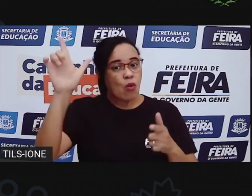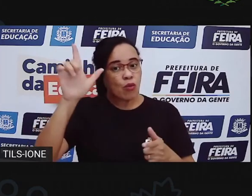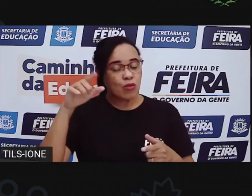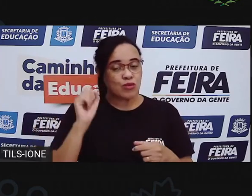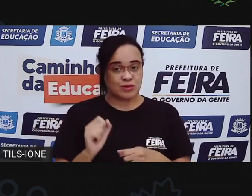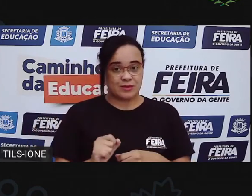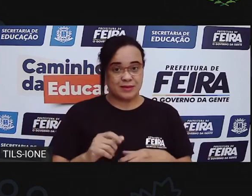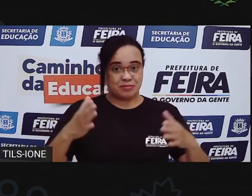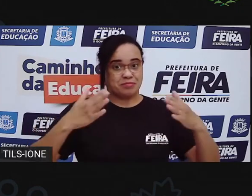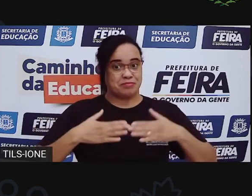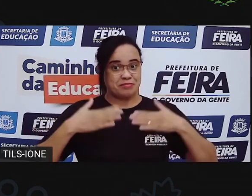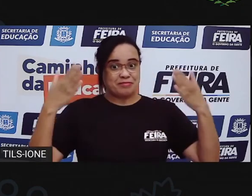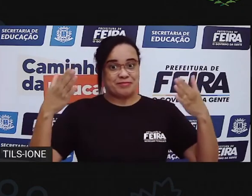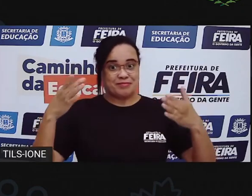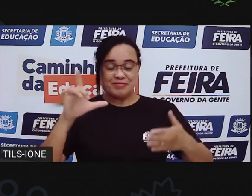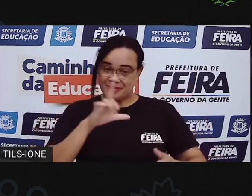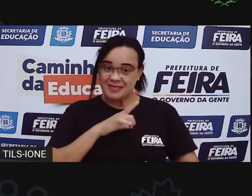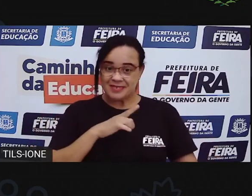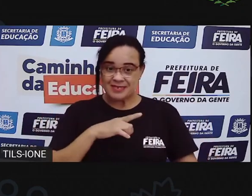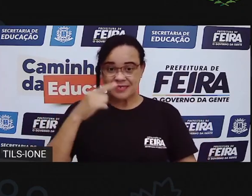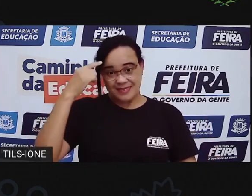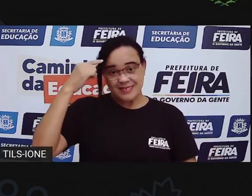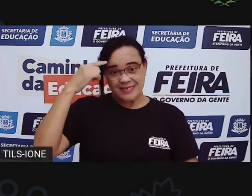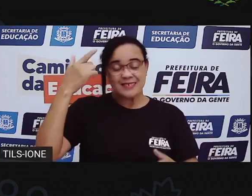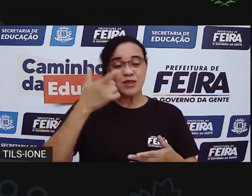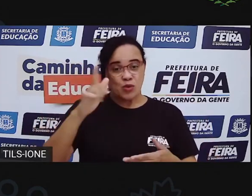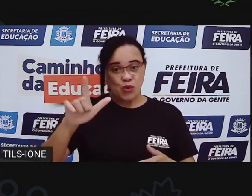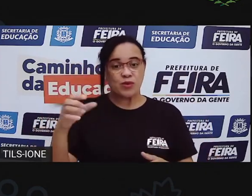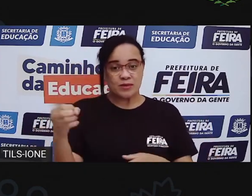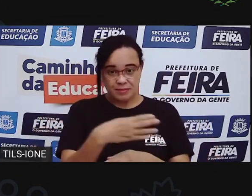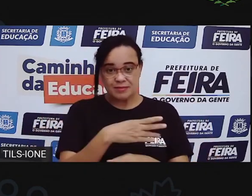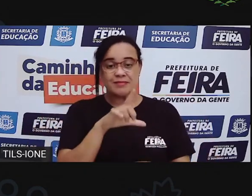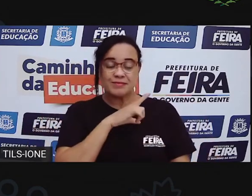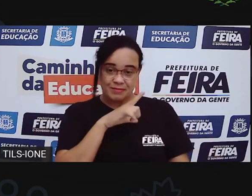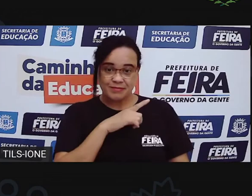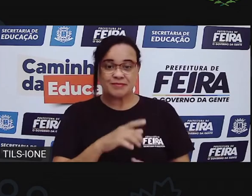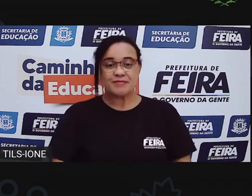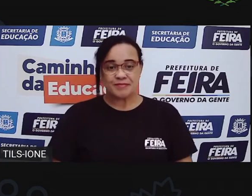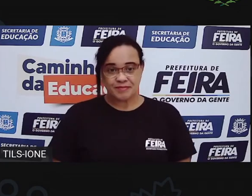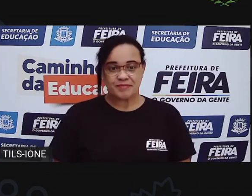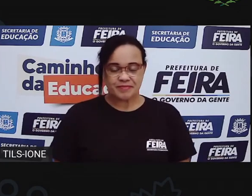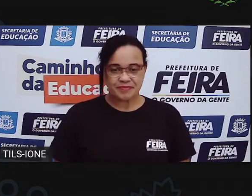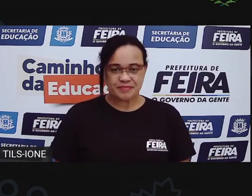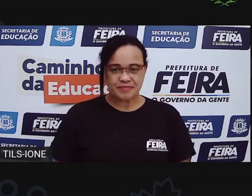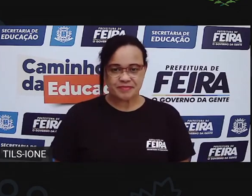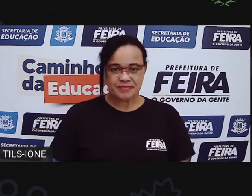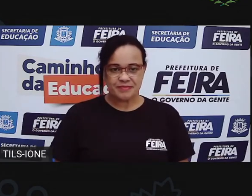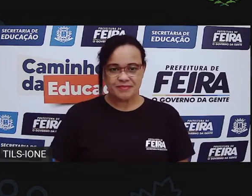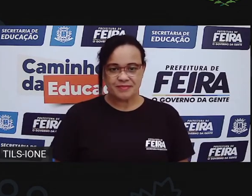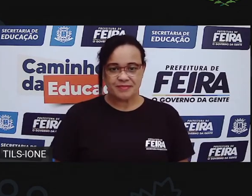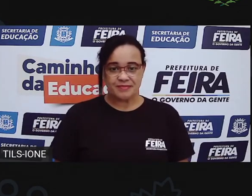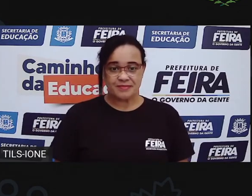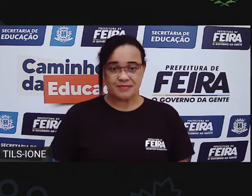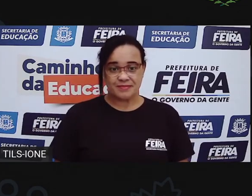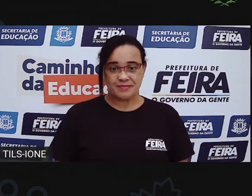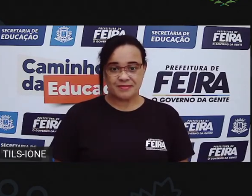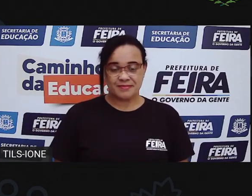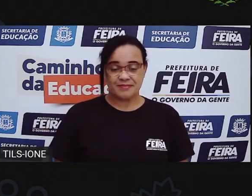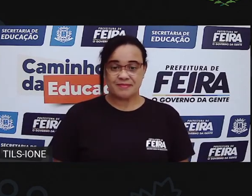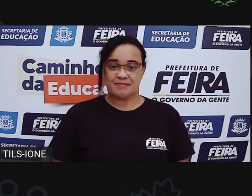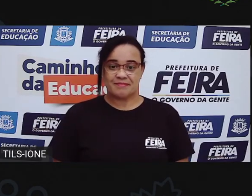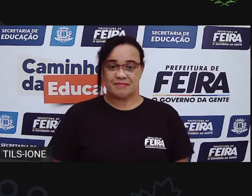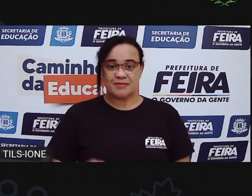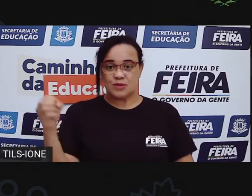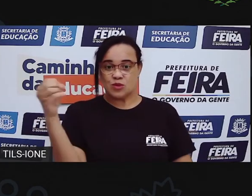para a gente? Eu tenho outra ideia. Eu trouxe um instrumento. A gente adora conhecer